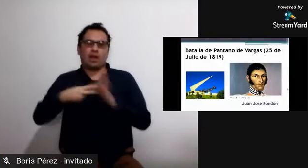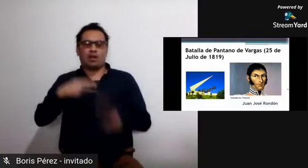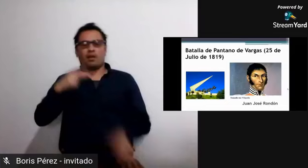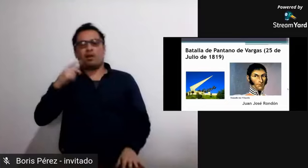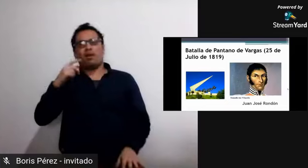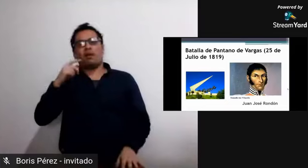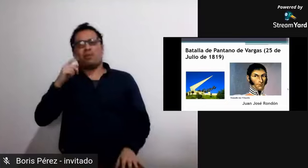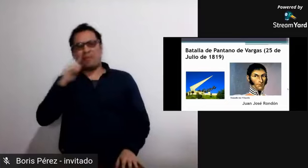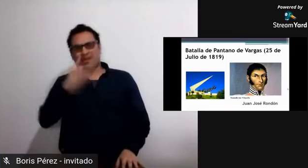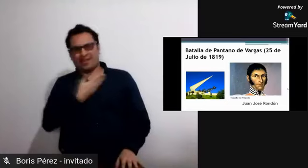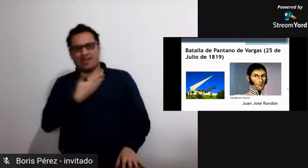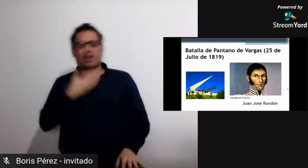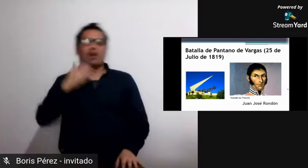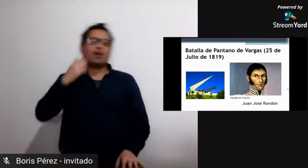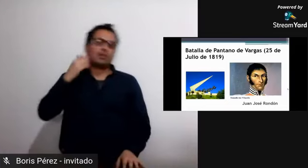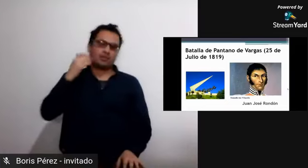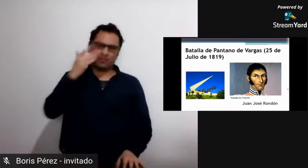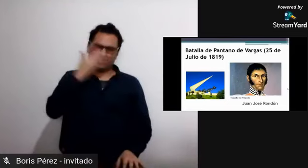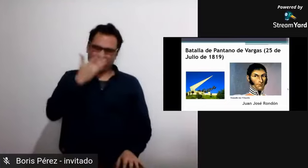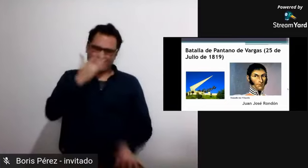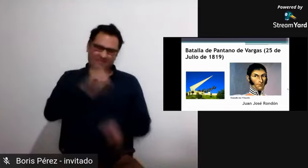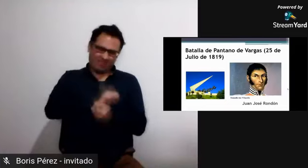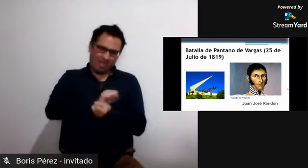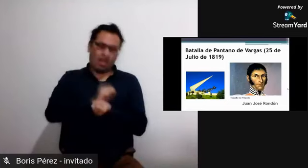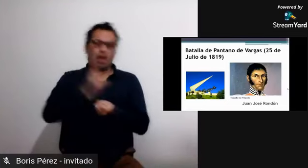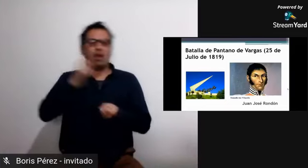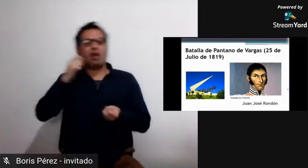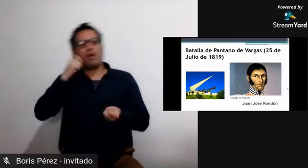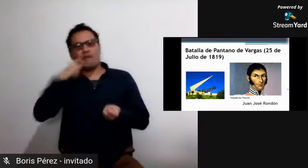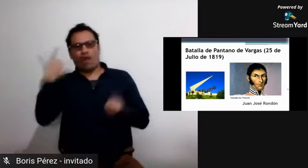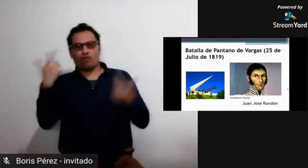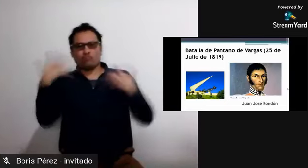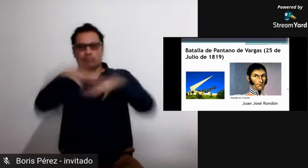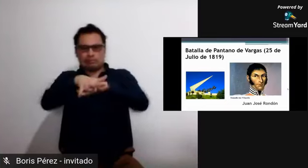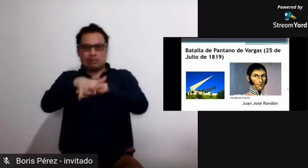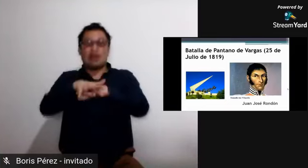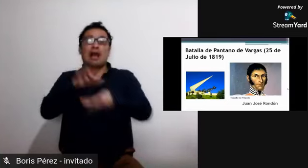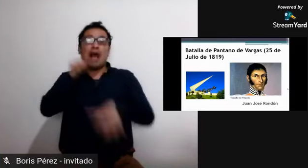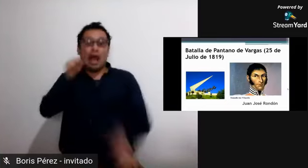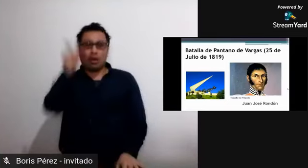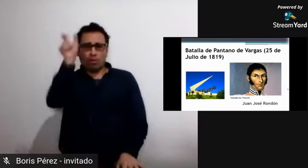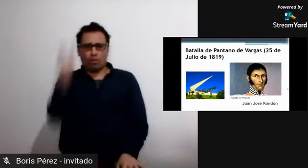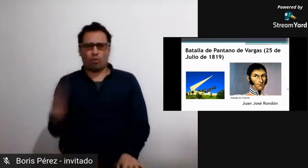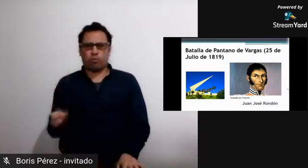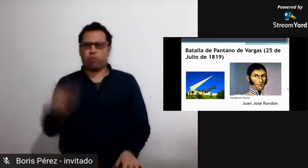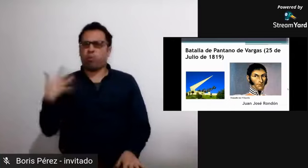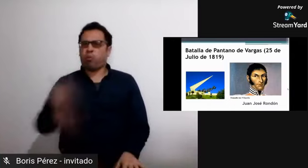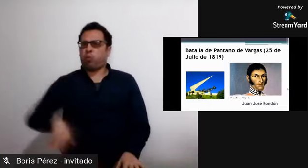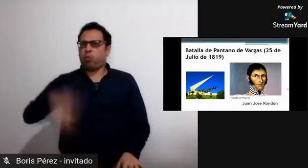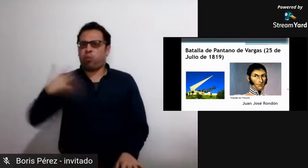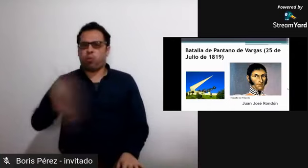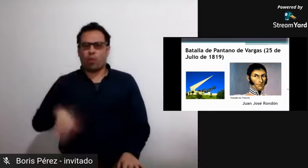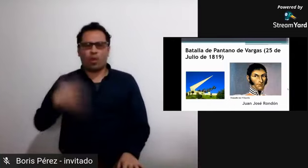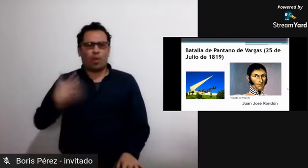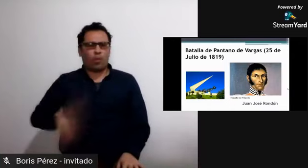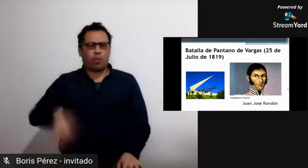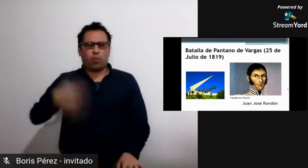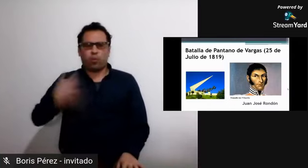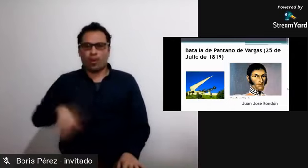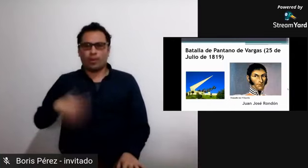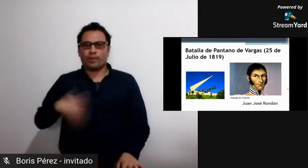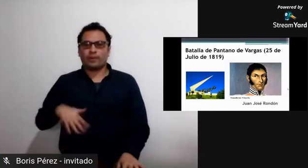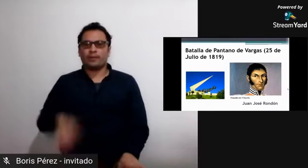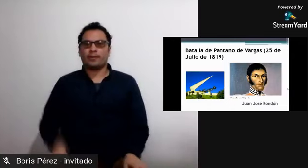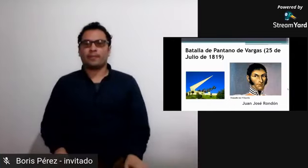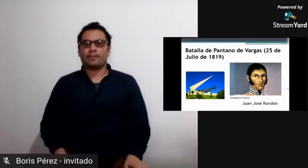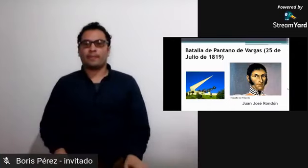El señor Juan José Rendón es hijo de una madre negra con